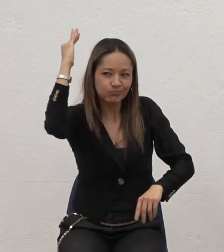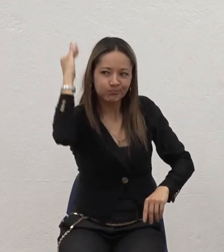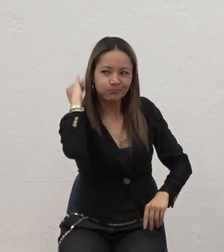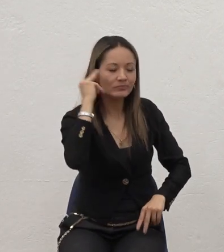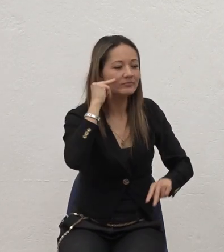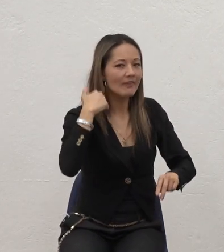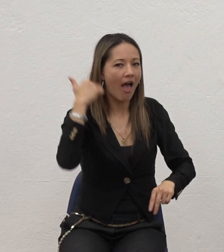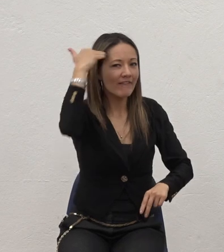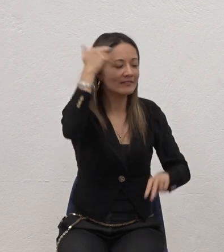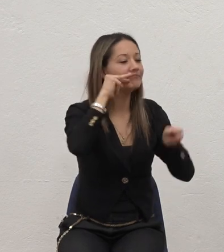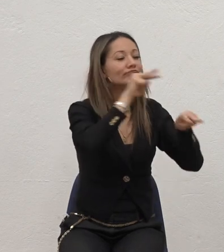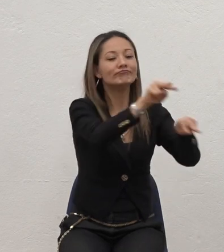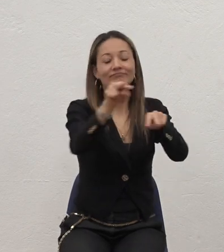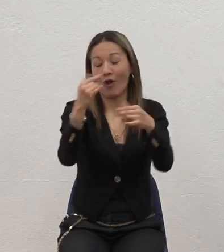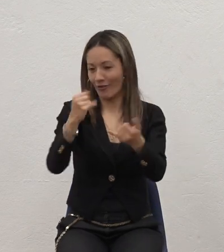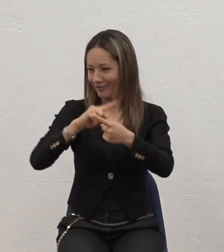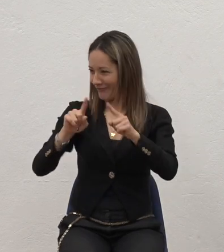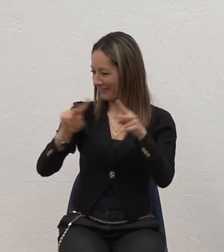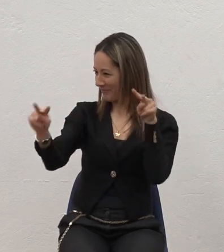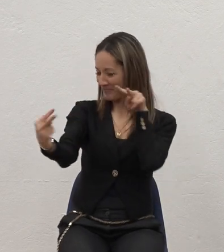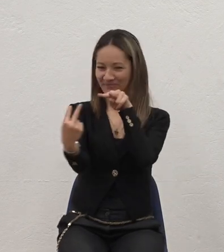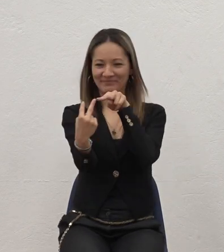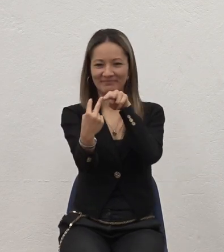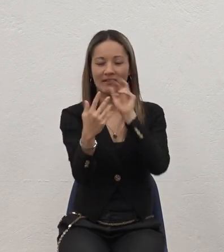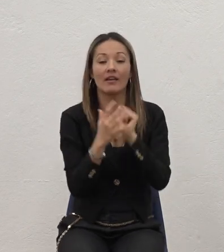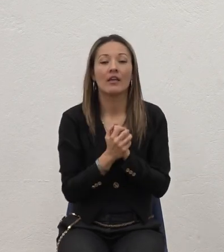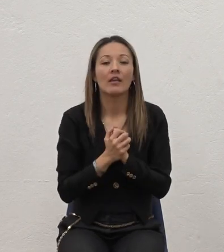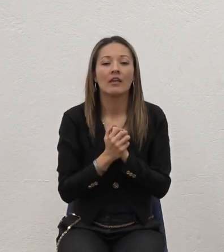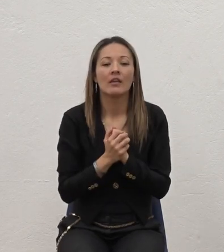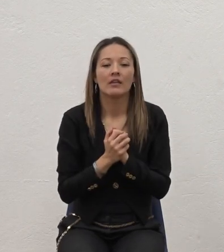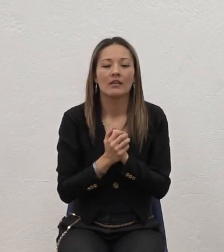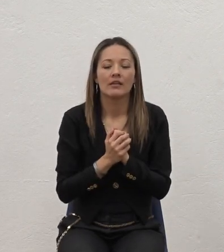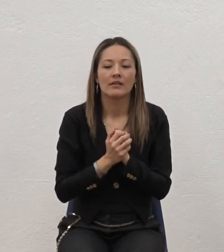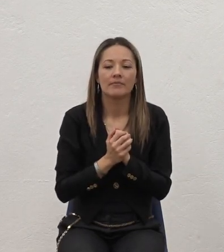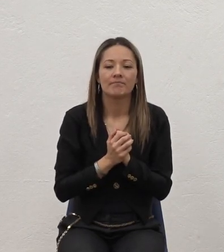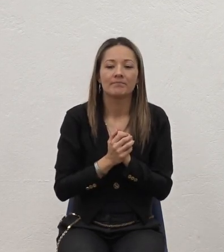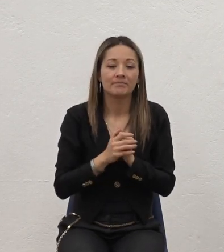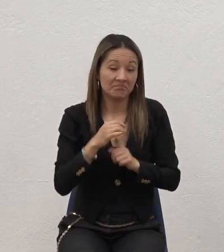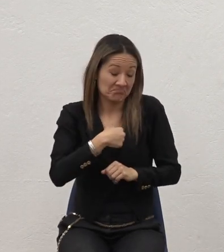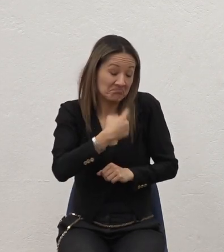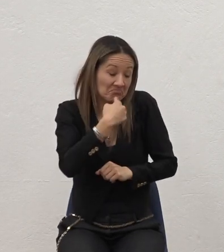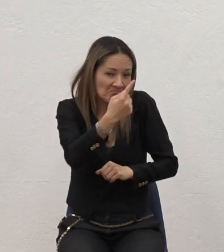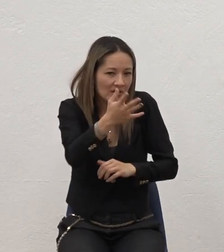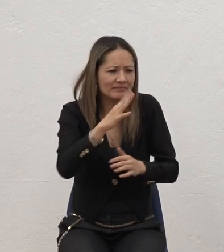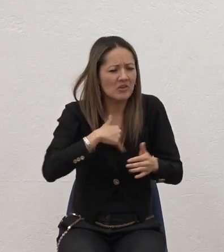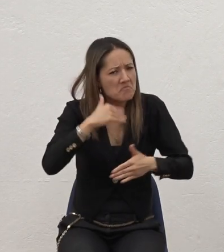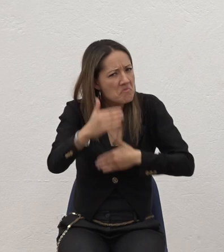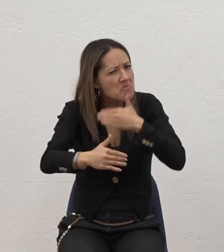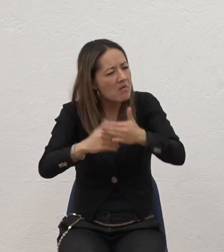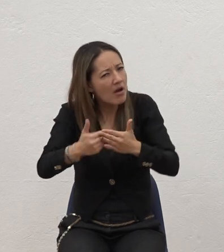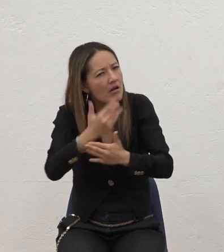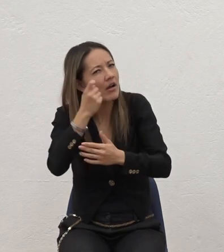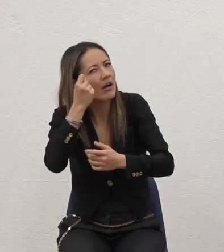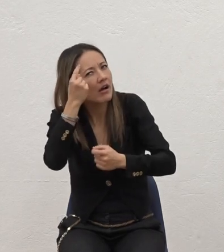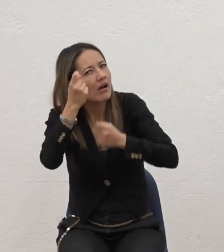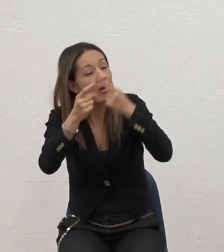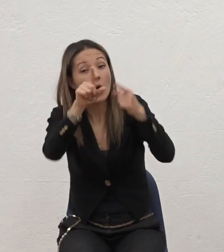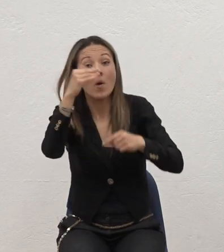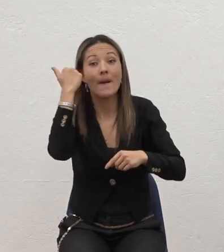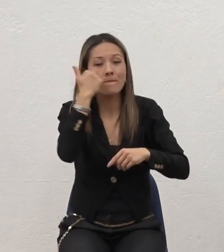De una forma diferente Y Entonces yo dije Bueno Ya como que empecé a entender Y una vez Una señora se paró Acá a predicar Y yo